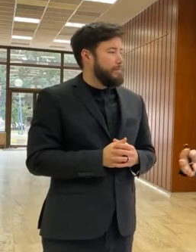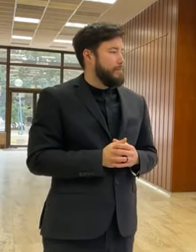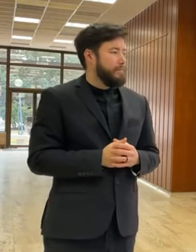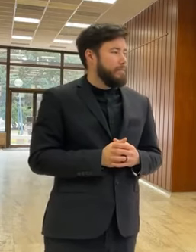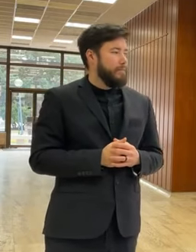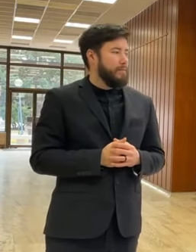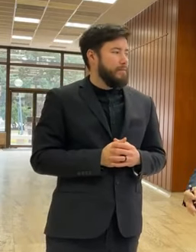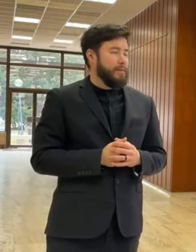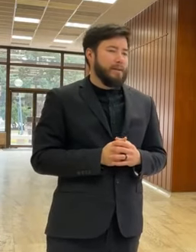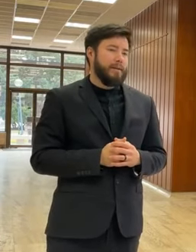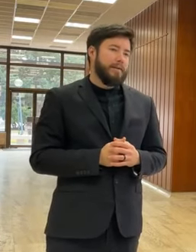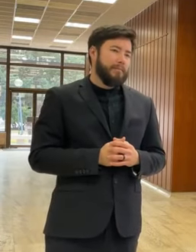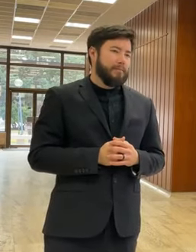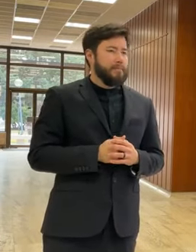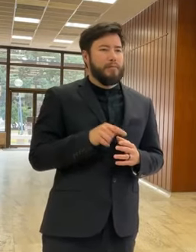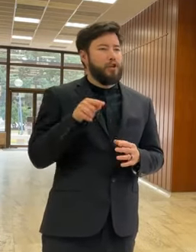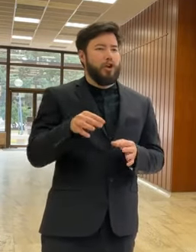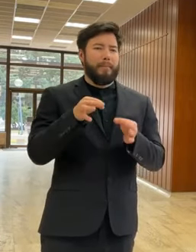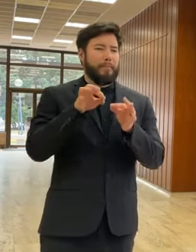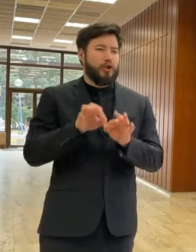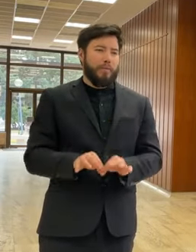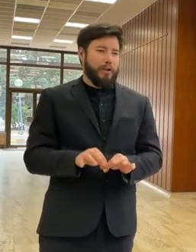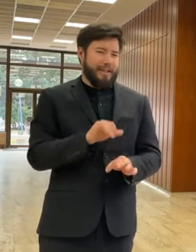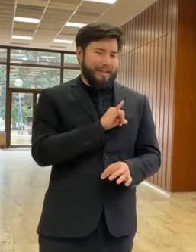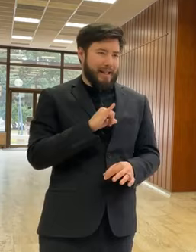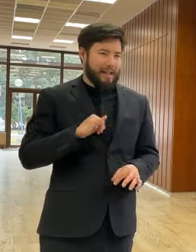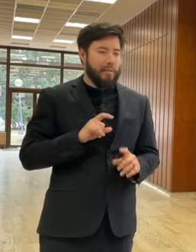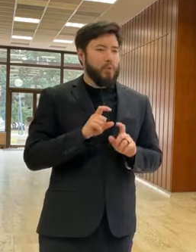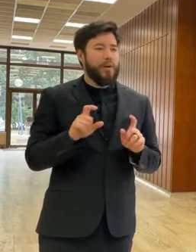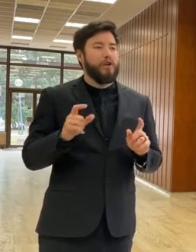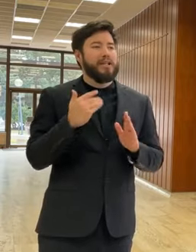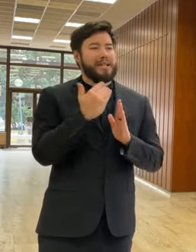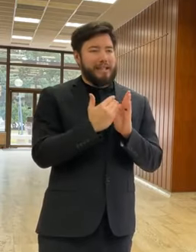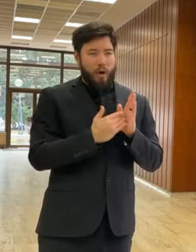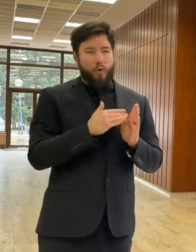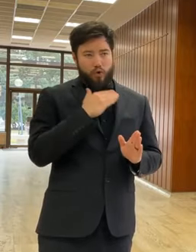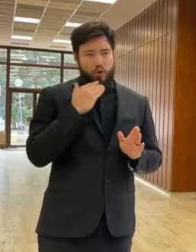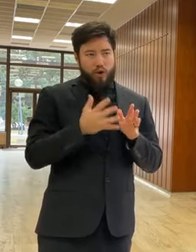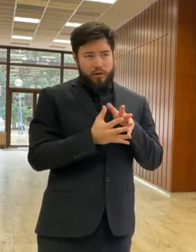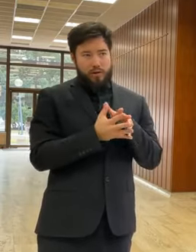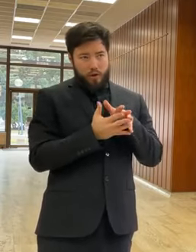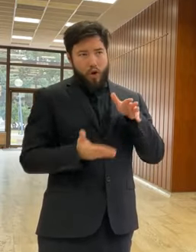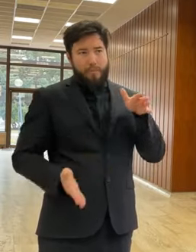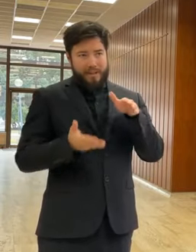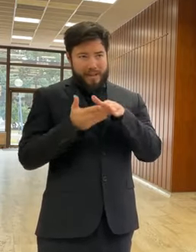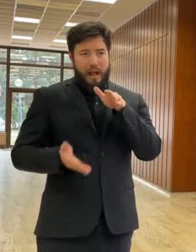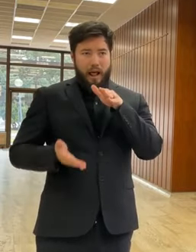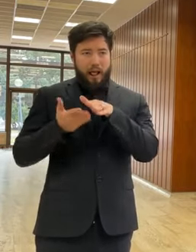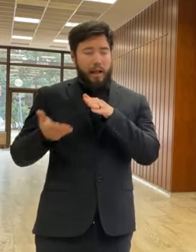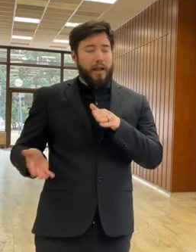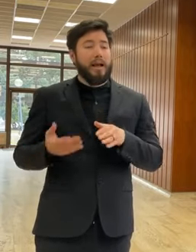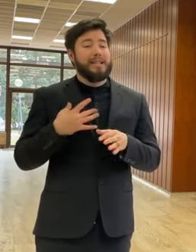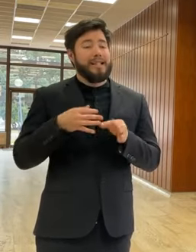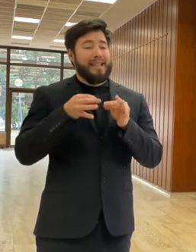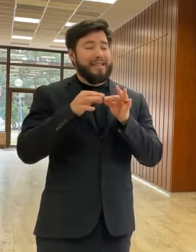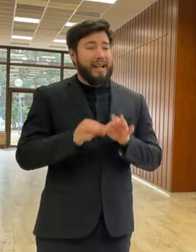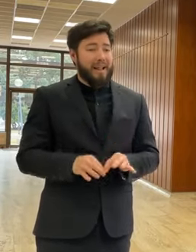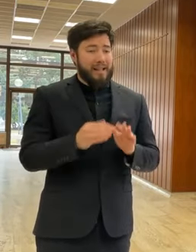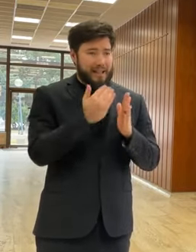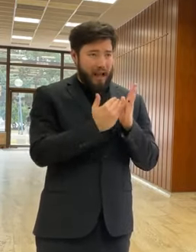Nediskutoval by som alebo nešiel by som tak do podrobností, pretože ten zákon je dosť obsiahlý a detálnejšie o zákone chce